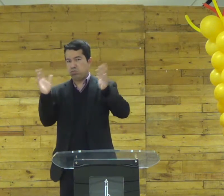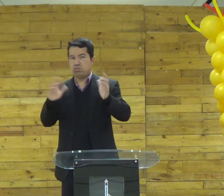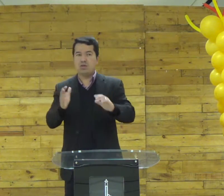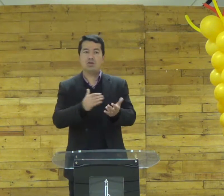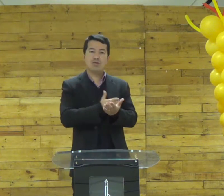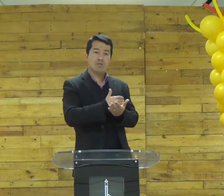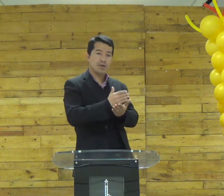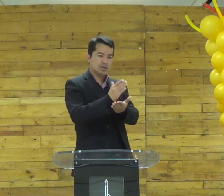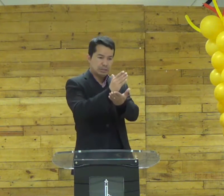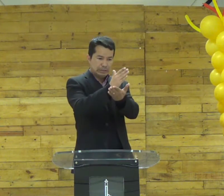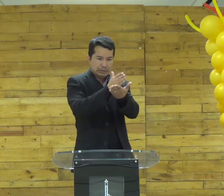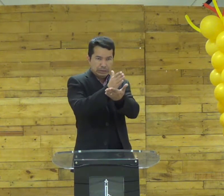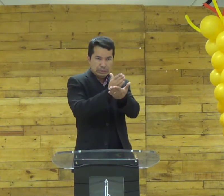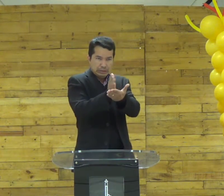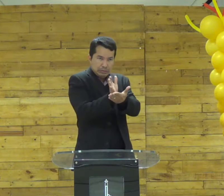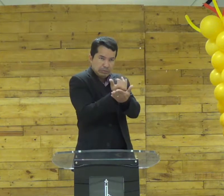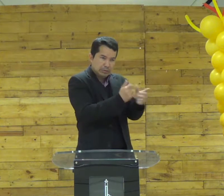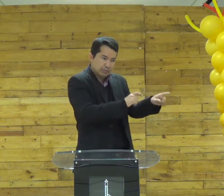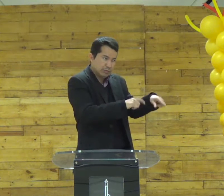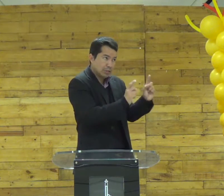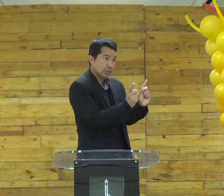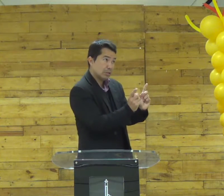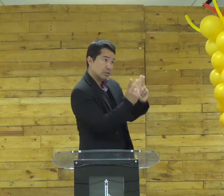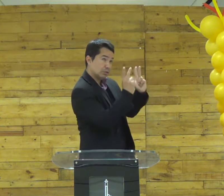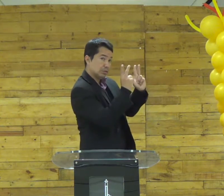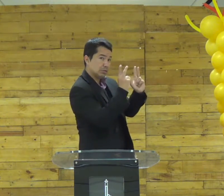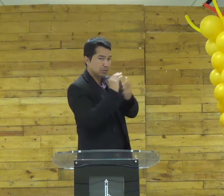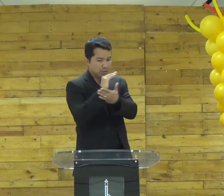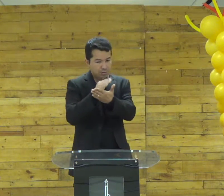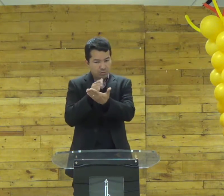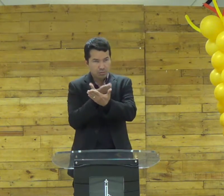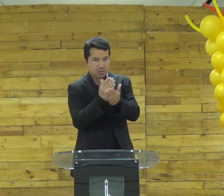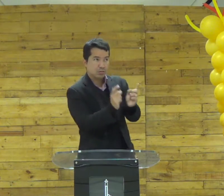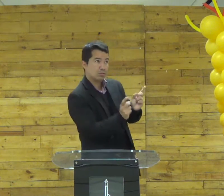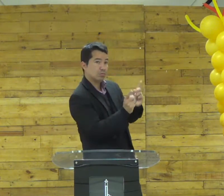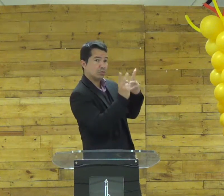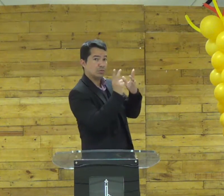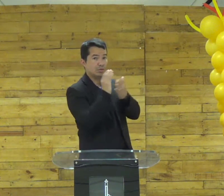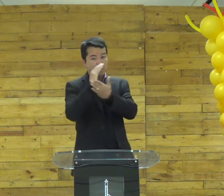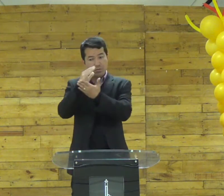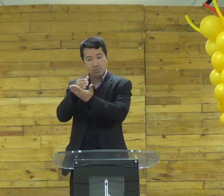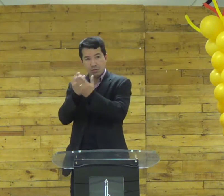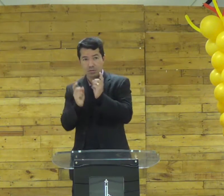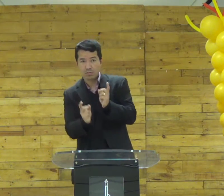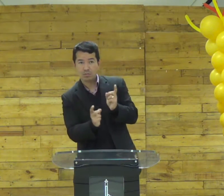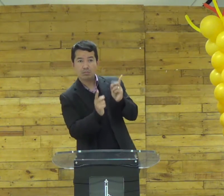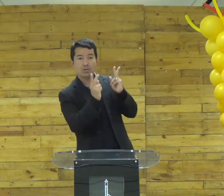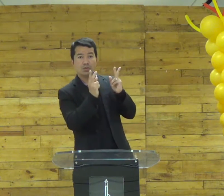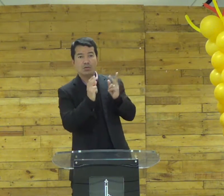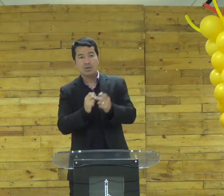e estava meio perdido aí ele teve que vender para as suas terras um pouco daquilo que ele tinha